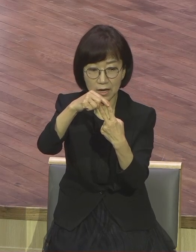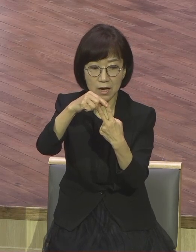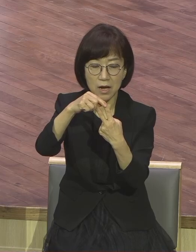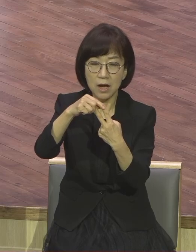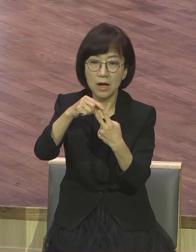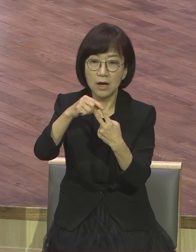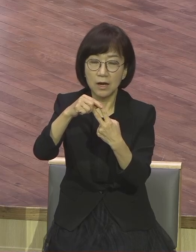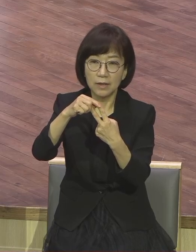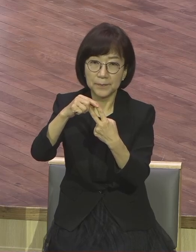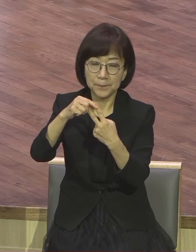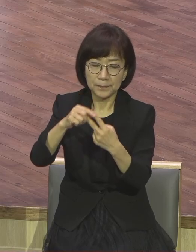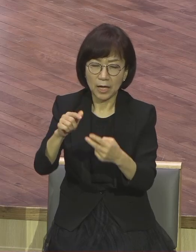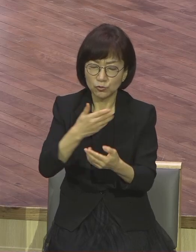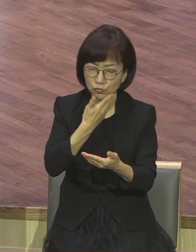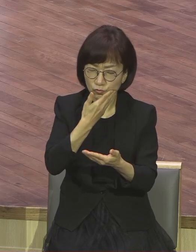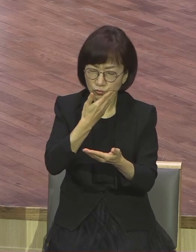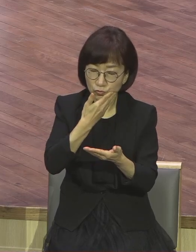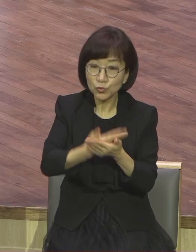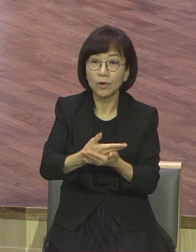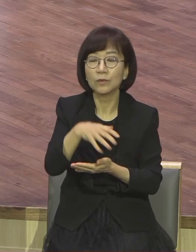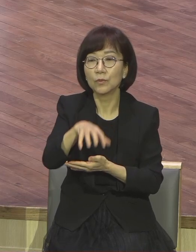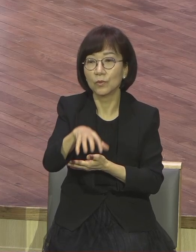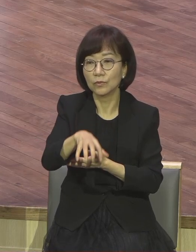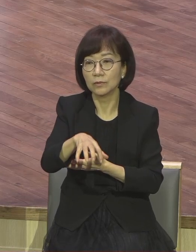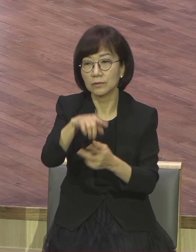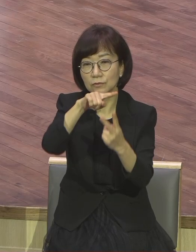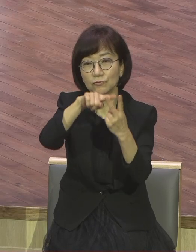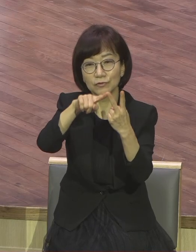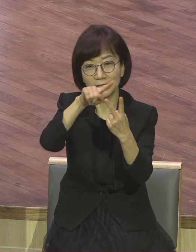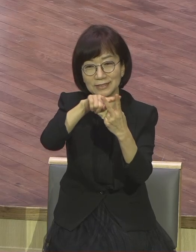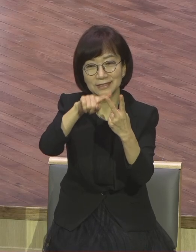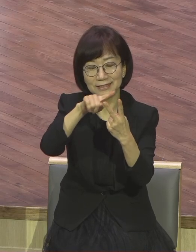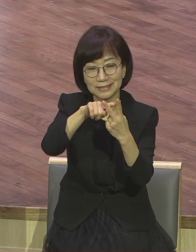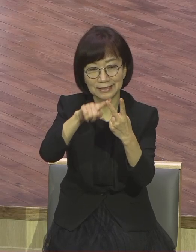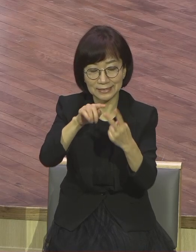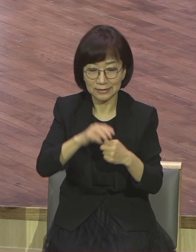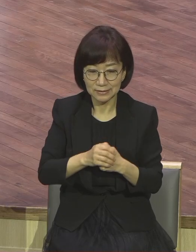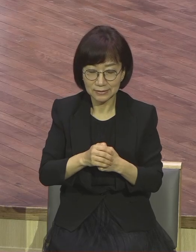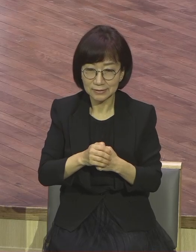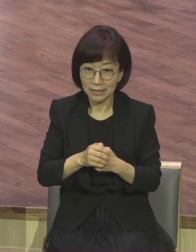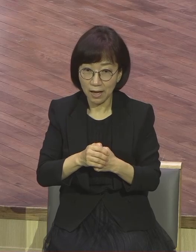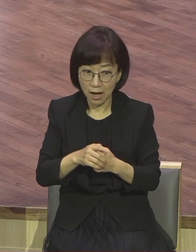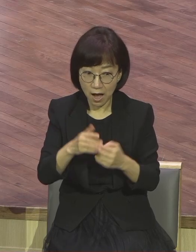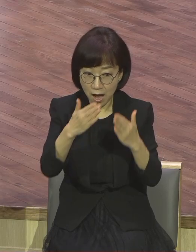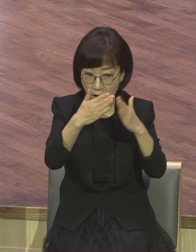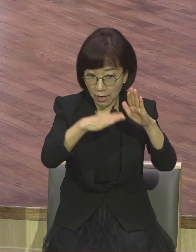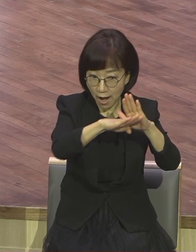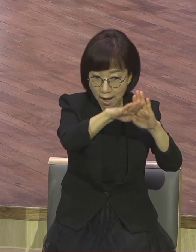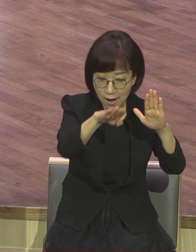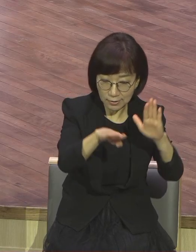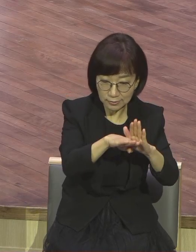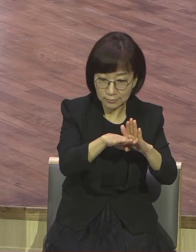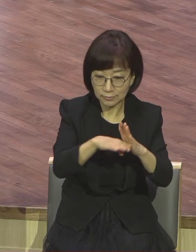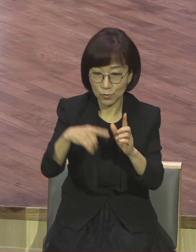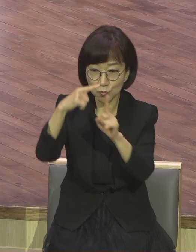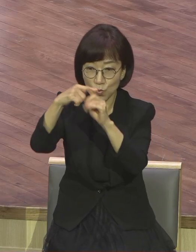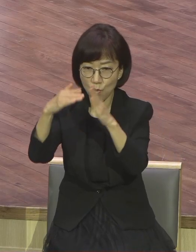기관이에요. 가정과 교회. 그래서 역으로 말하면요. 가장 강하게 공격하는 것이